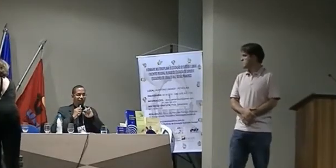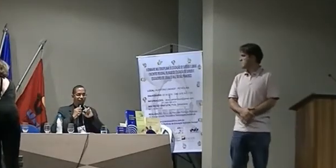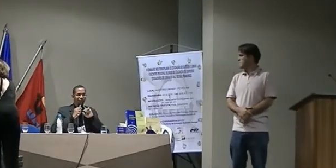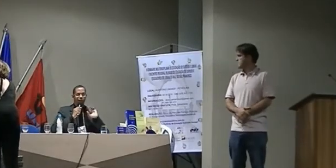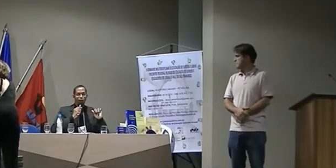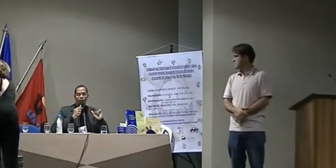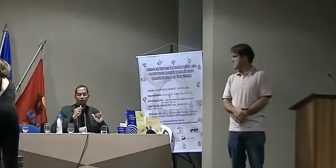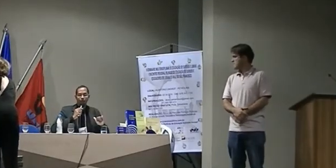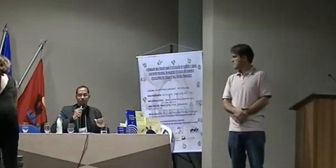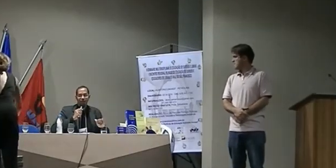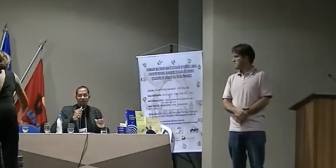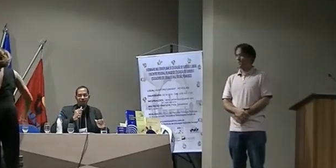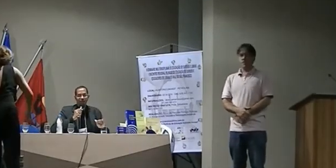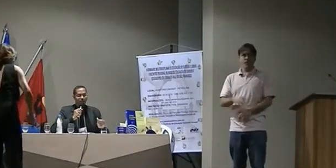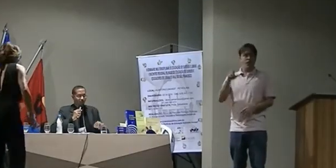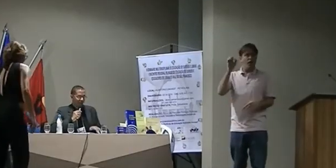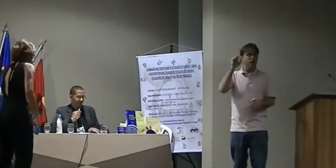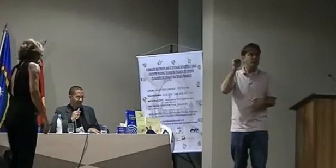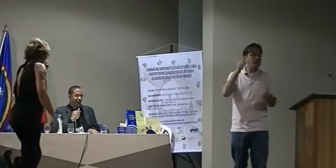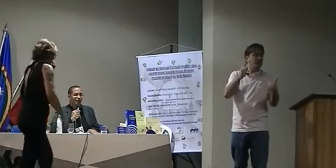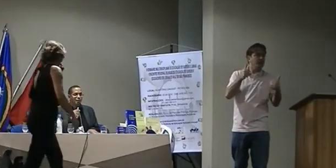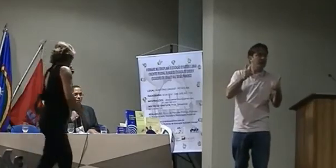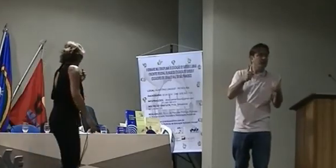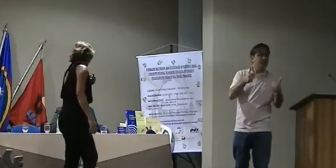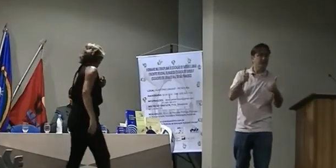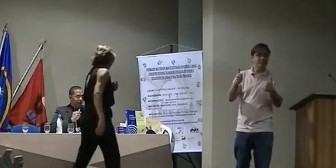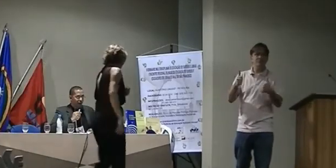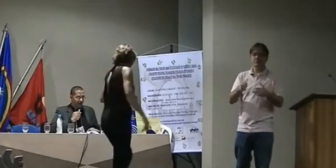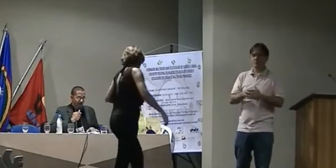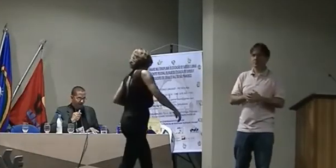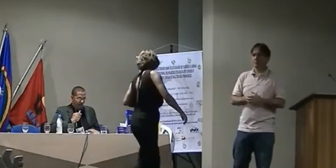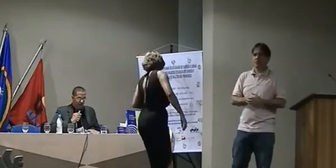Estão me ouvindo? Ok. Bom dia a todos.